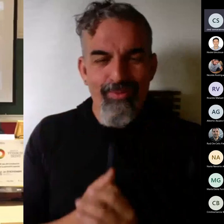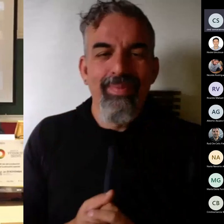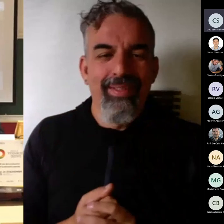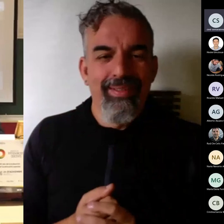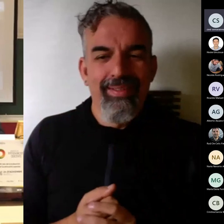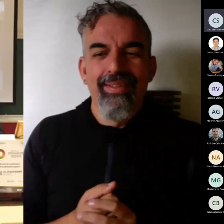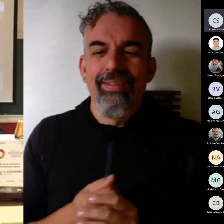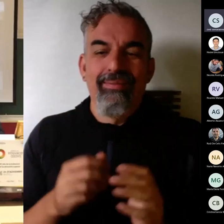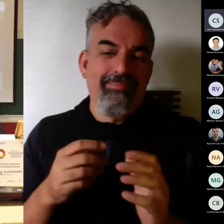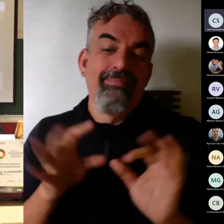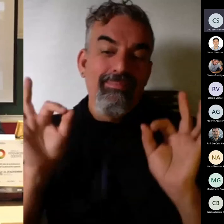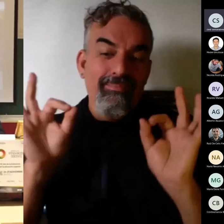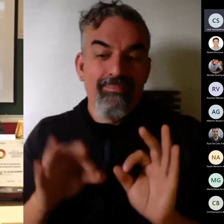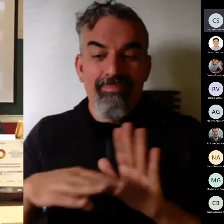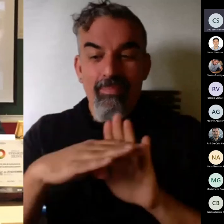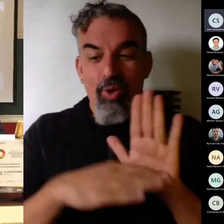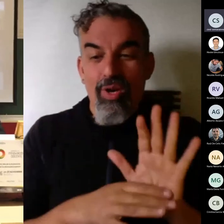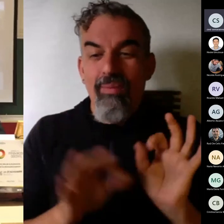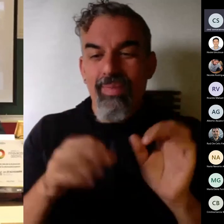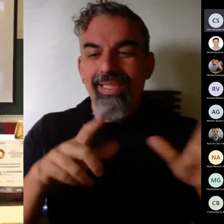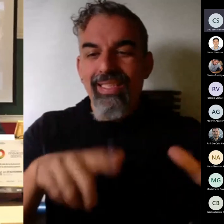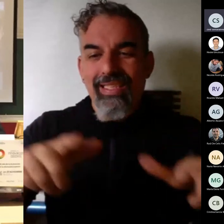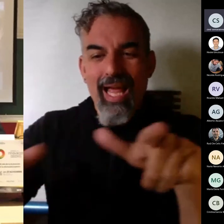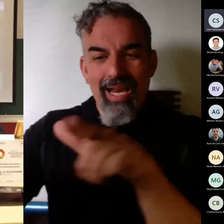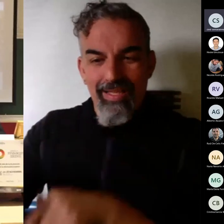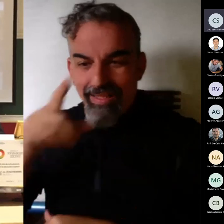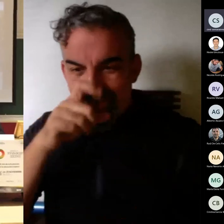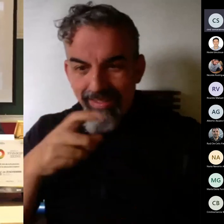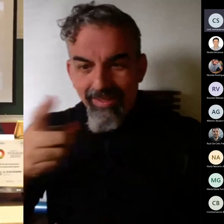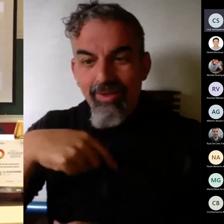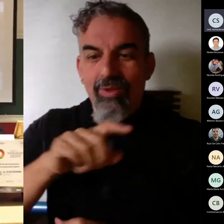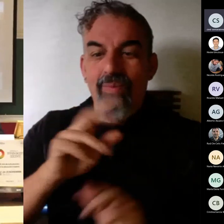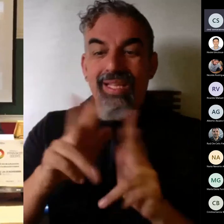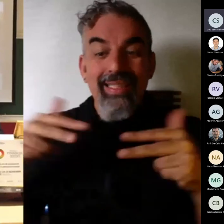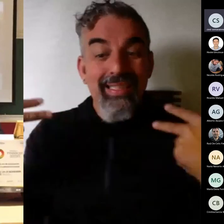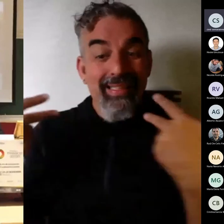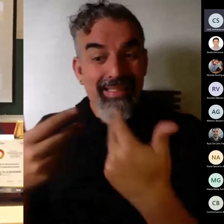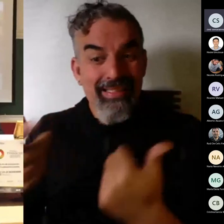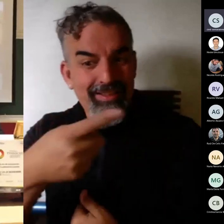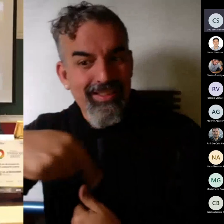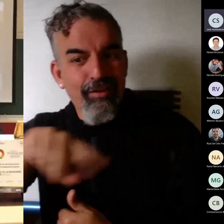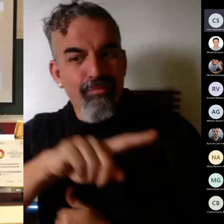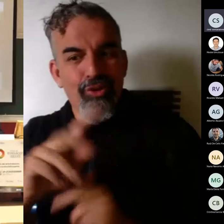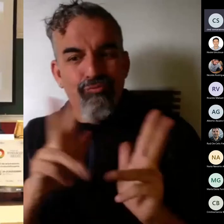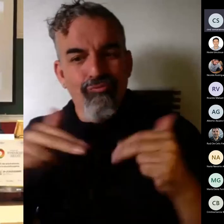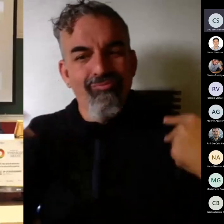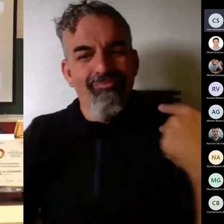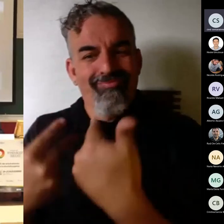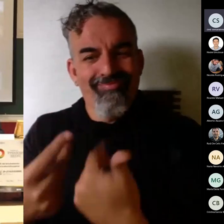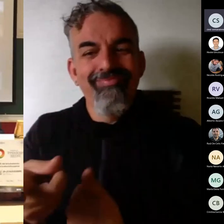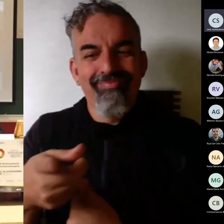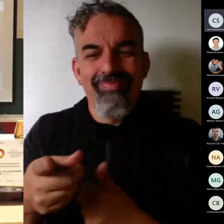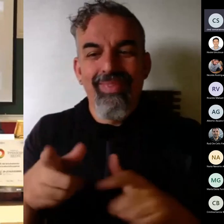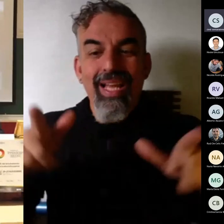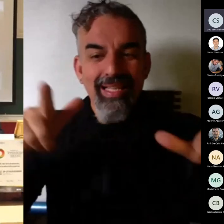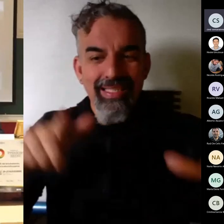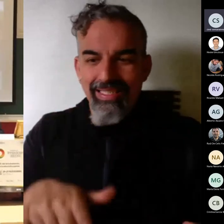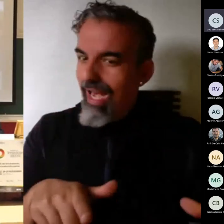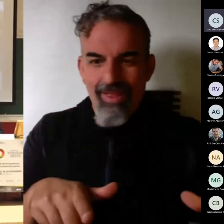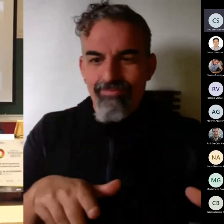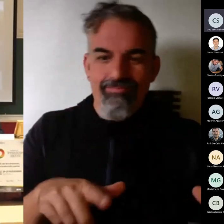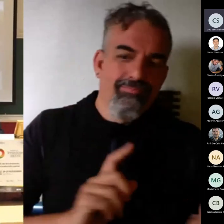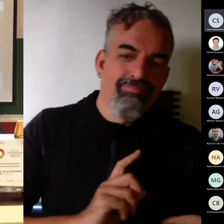según las salas que hay recordad a los de Teams que tienen que cambiar de sala para